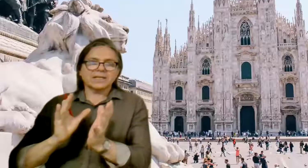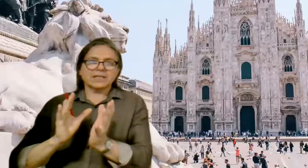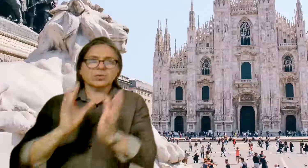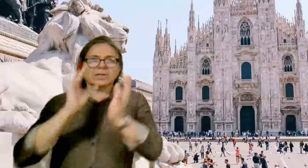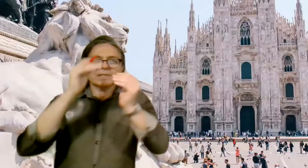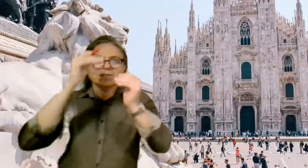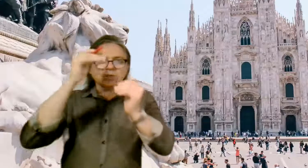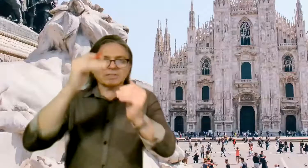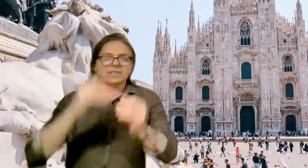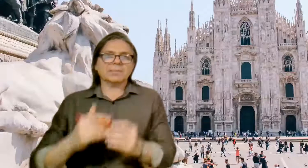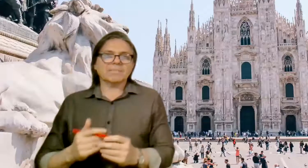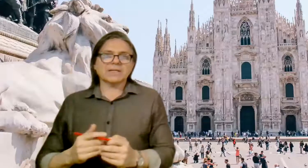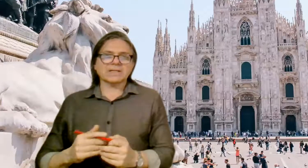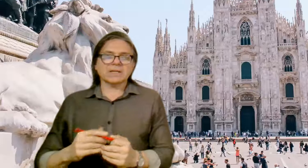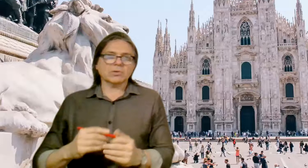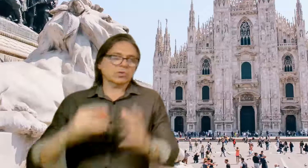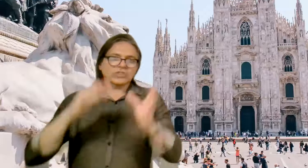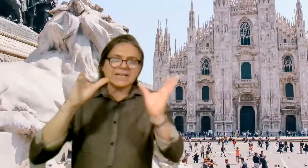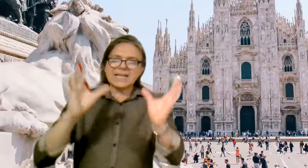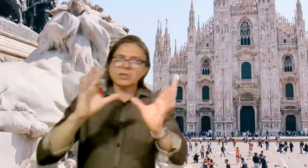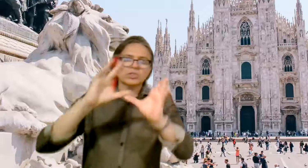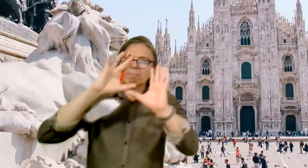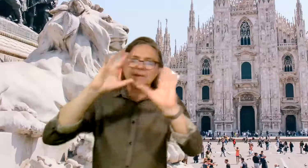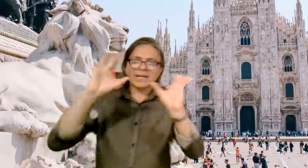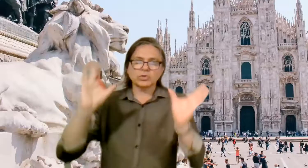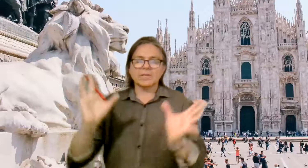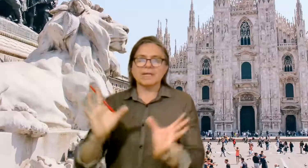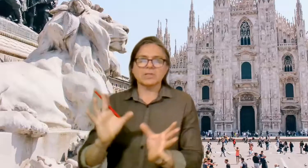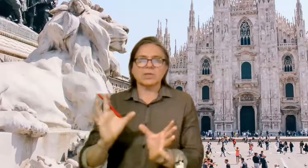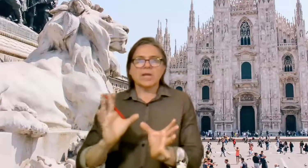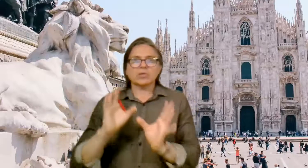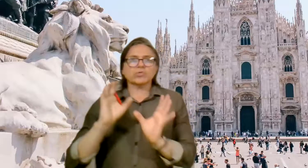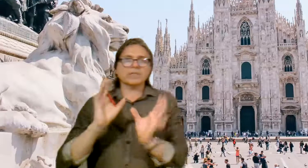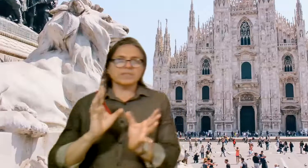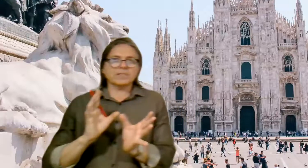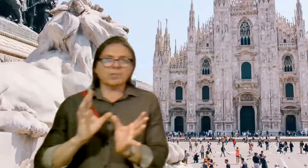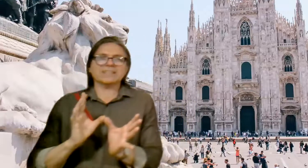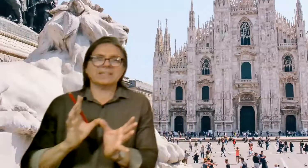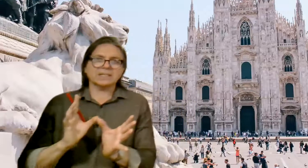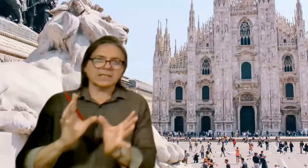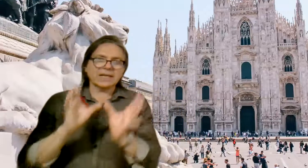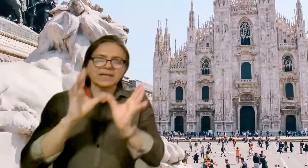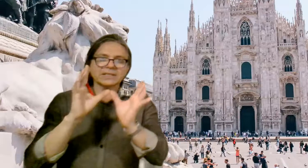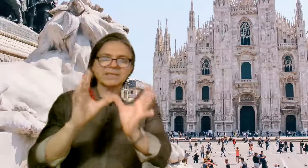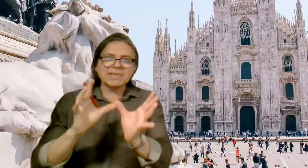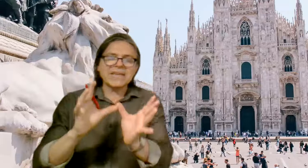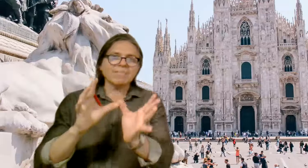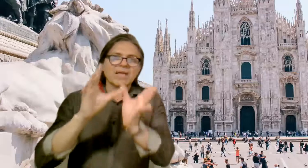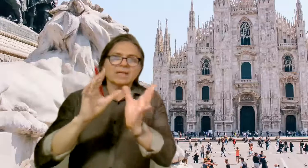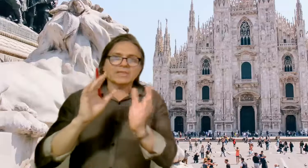que es justamente lo que se llama el retablo. Los italianos siempre van a contramano con su clasicismo presente. Y en la catedral de Milán se